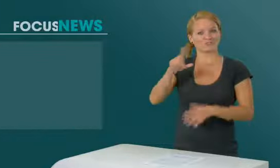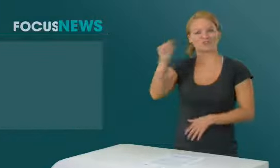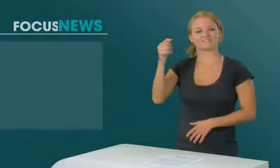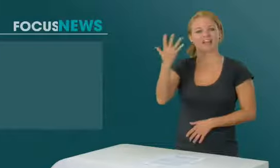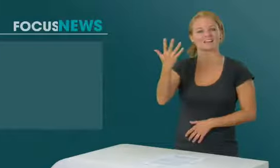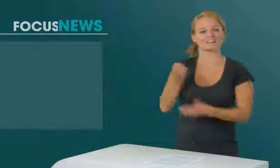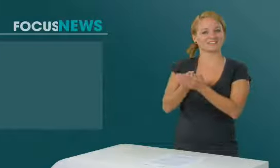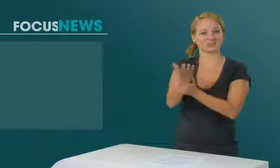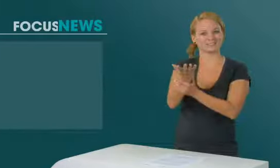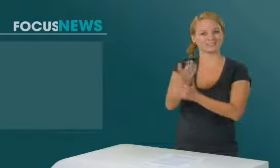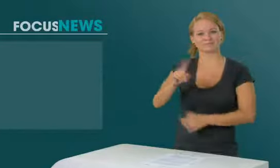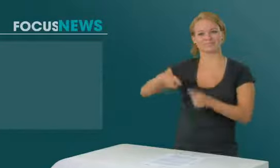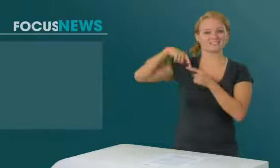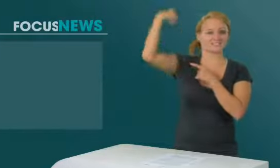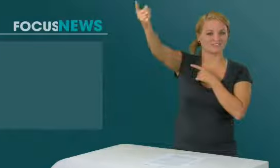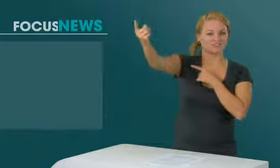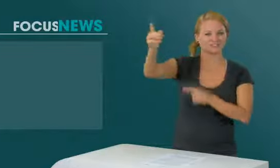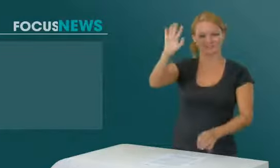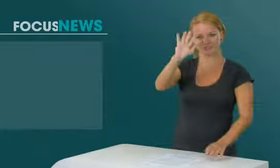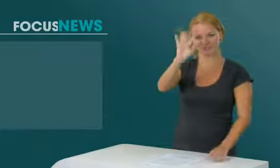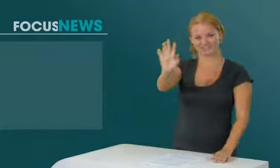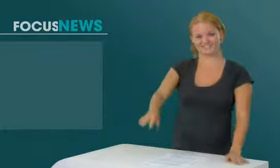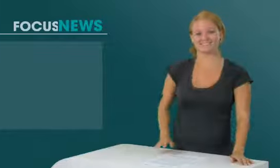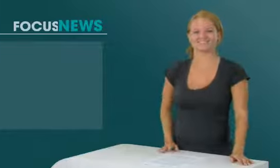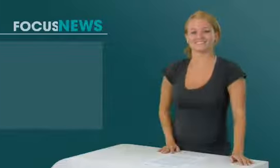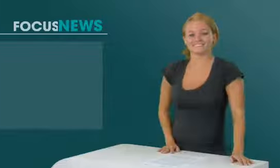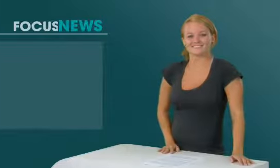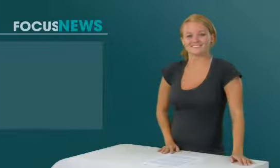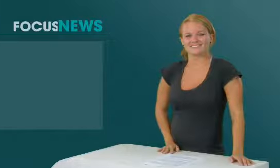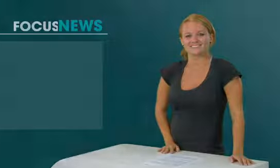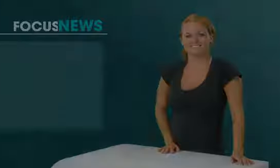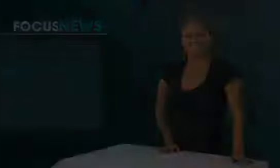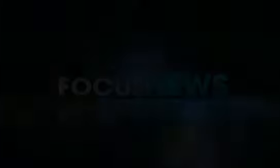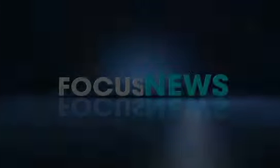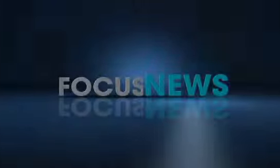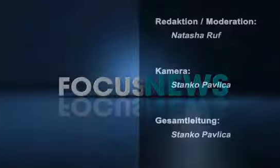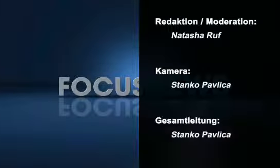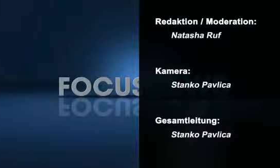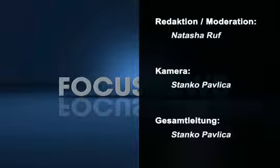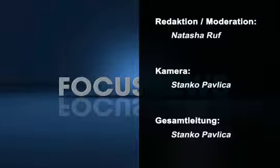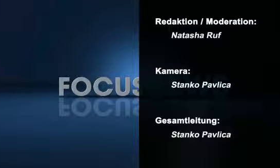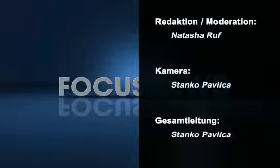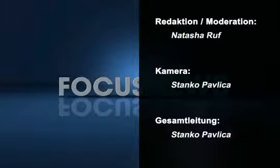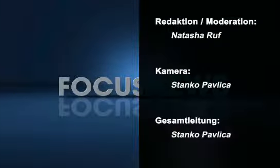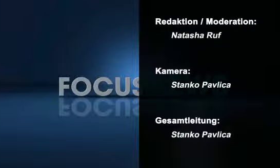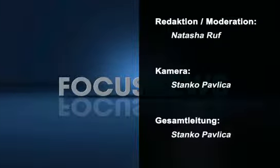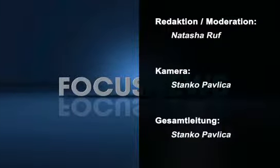Das war's für Focus 5 News. Bis nächste Woche. Auf Wiedersehen. Bis Drei Vertreter des Schweizerischen Gehörlosen